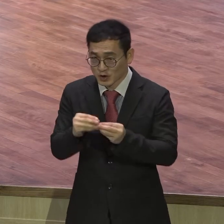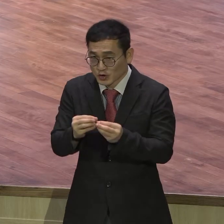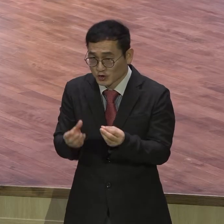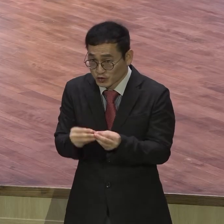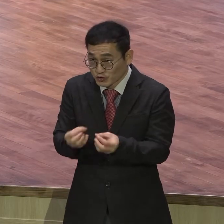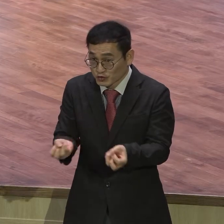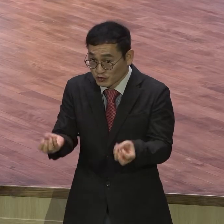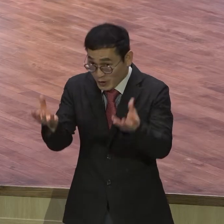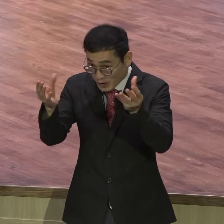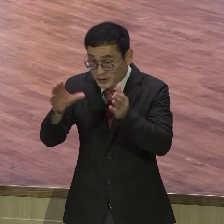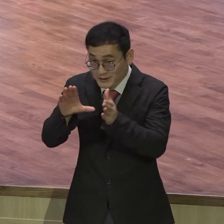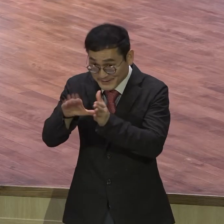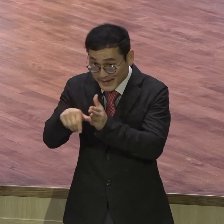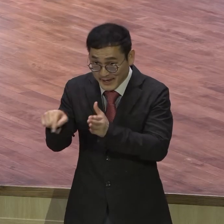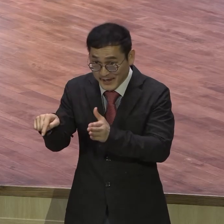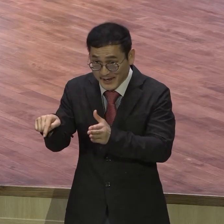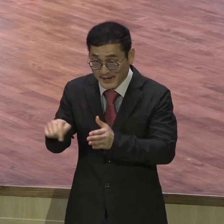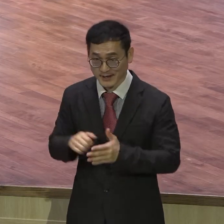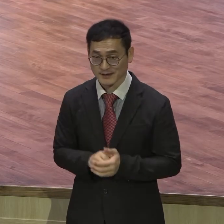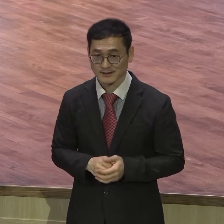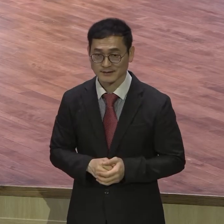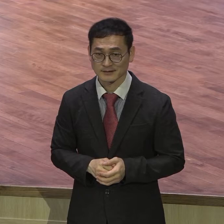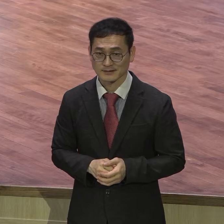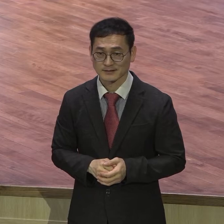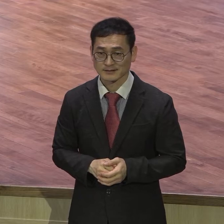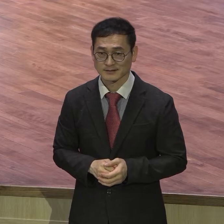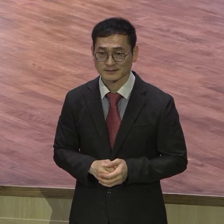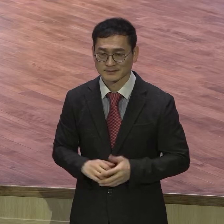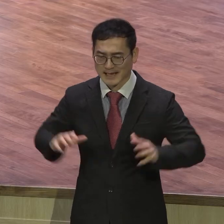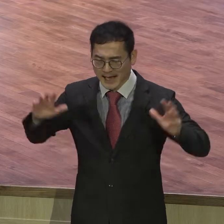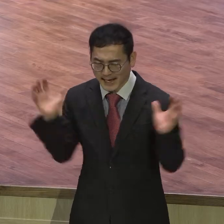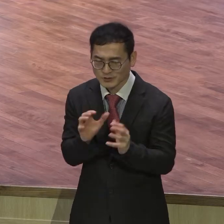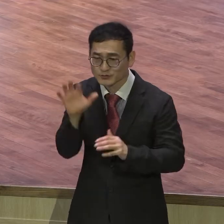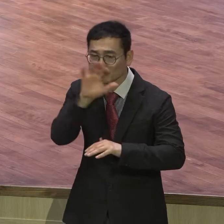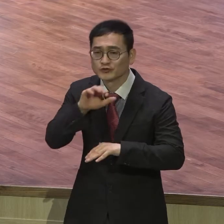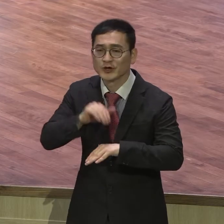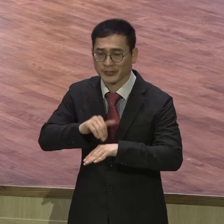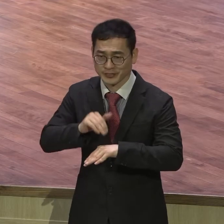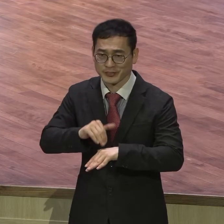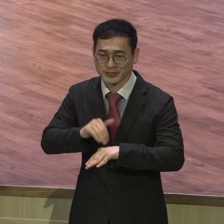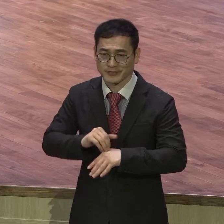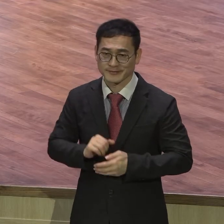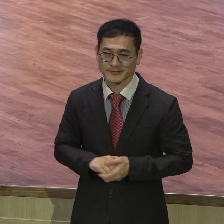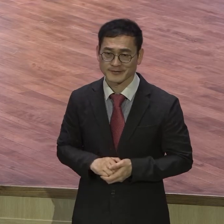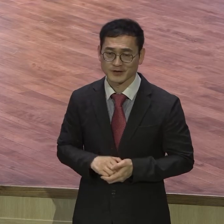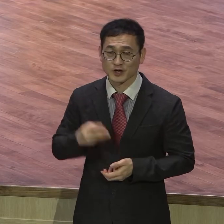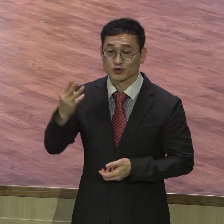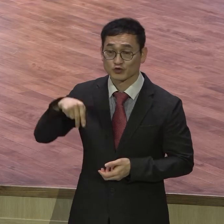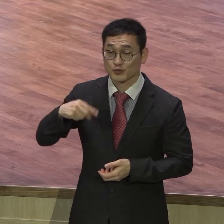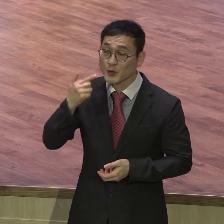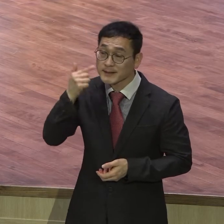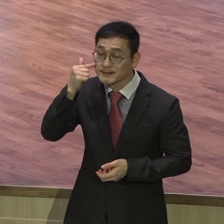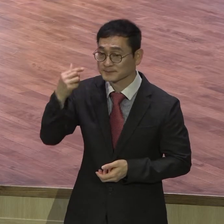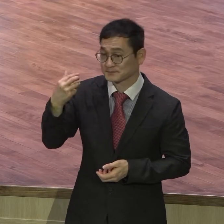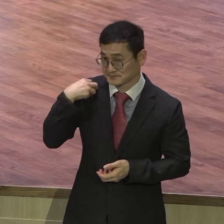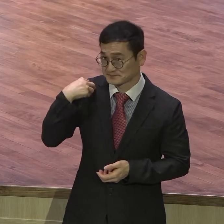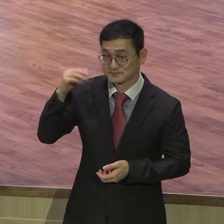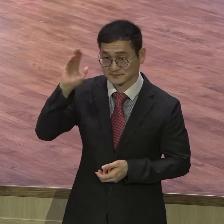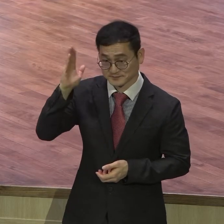직접 통합 합숙 훈련을 그렇게 진행합니다 유 목사님이 합숙 강의를 29년 만에 처음